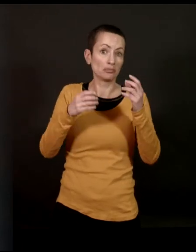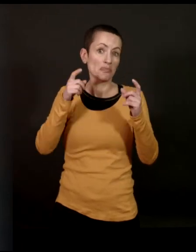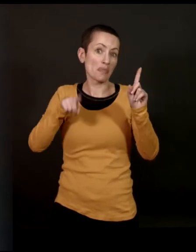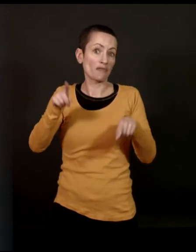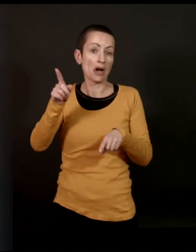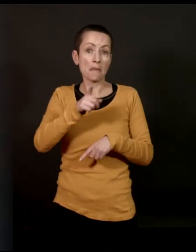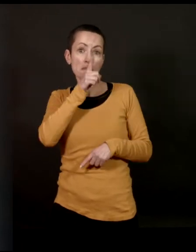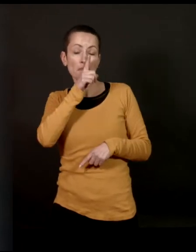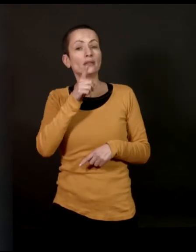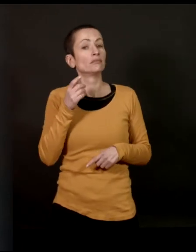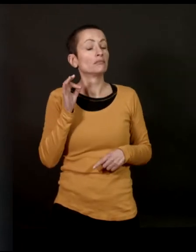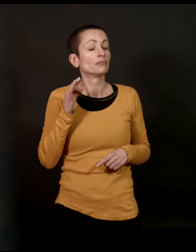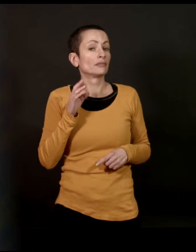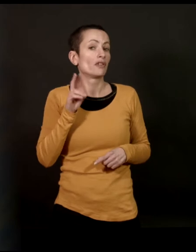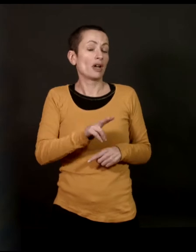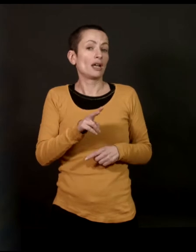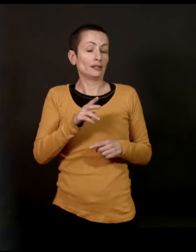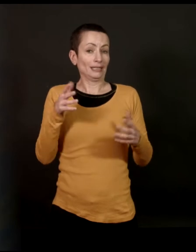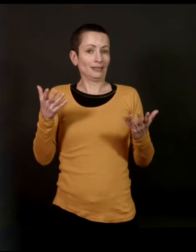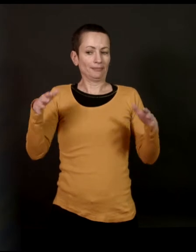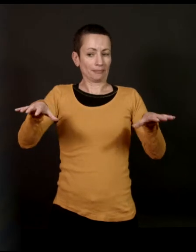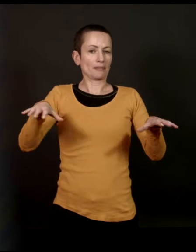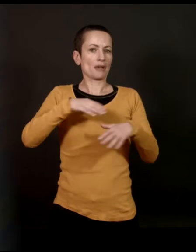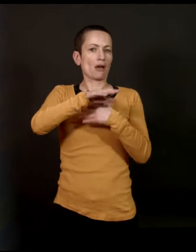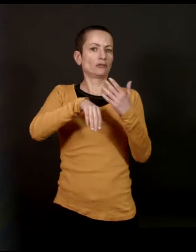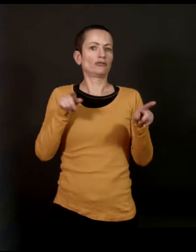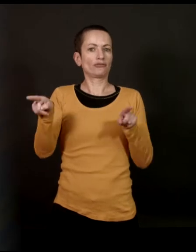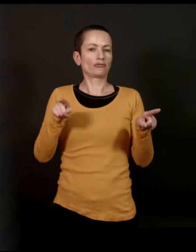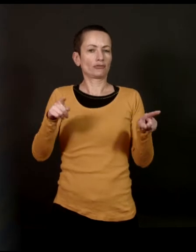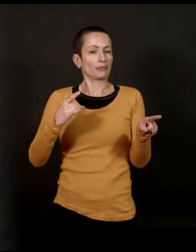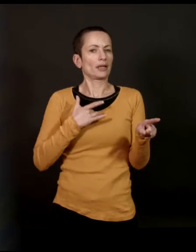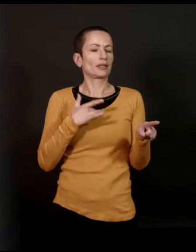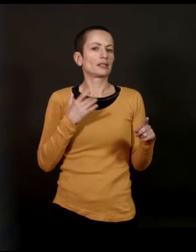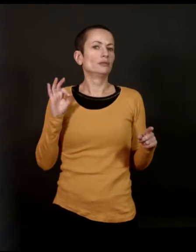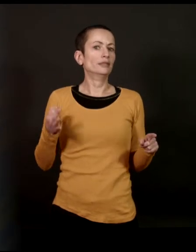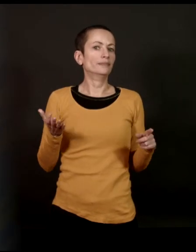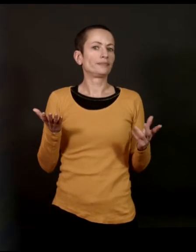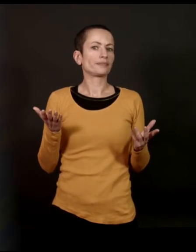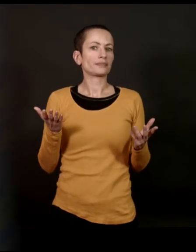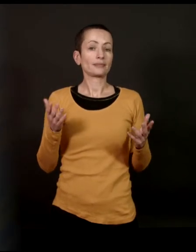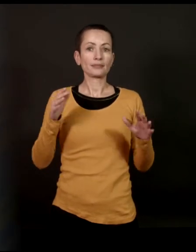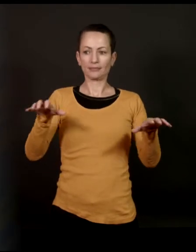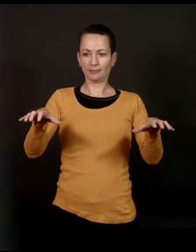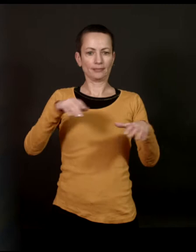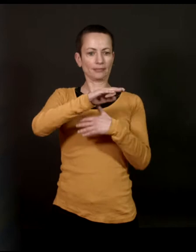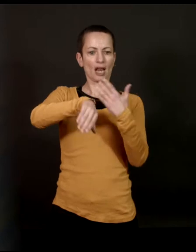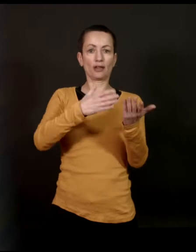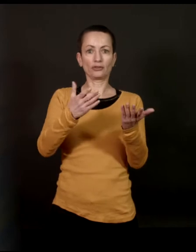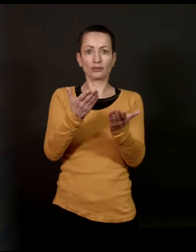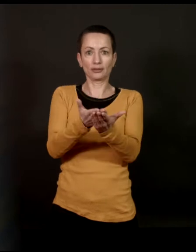tue. Oui, alors, c'est vrai que c'était le mélange des deux qui m'a intéressée. C'est-à-dire, ce mélange des deux